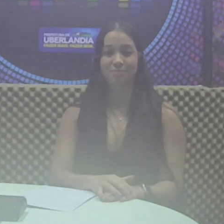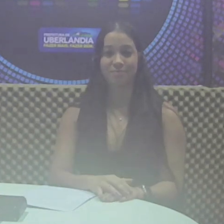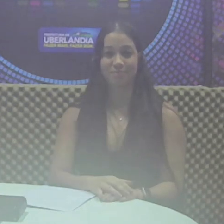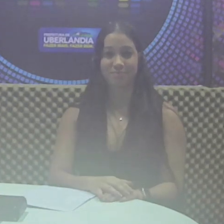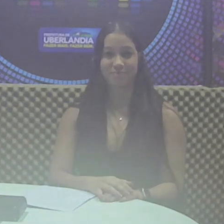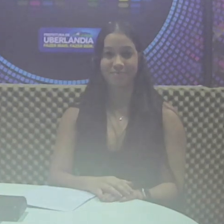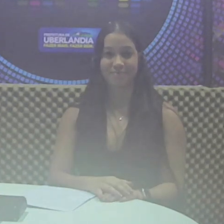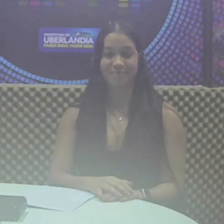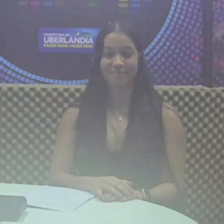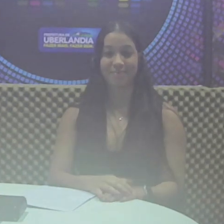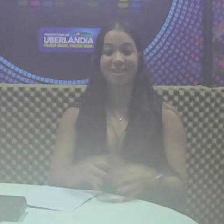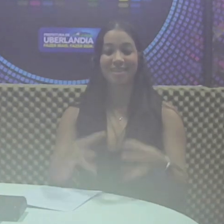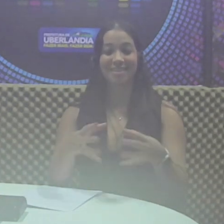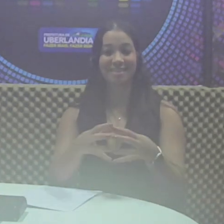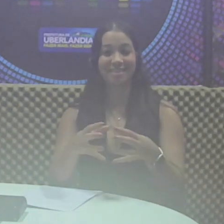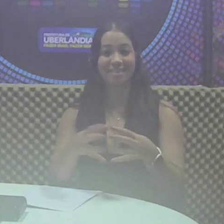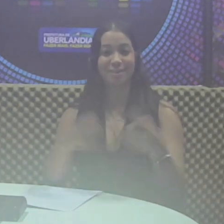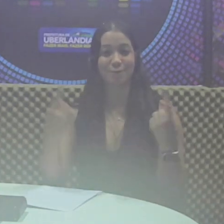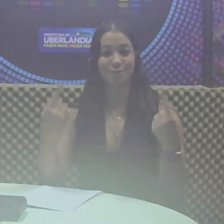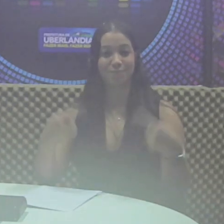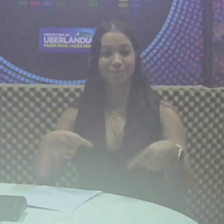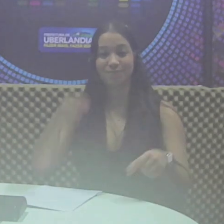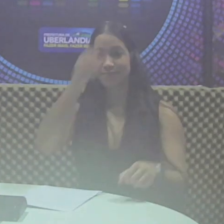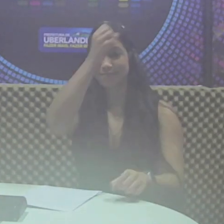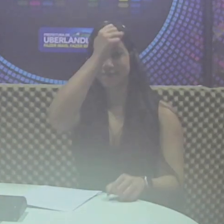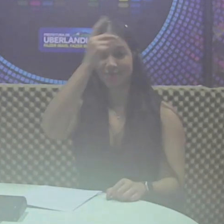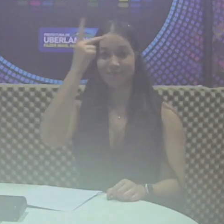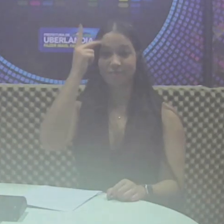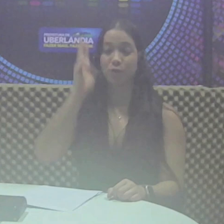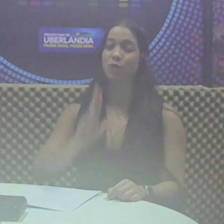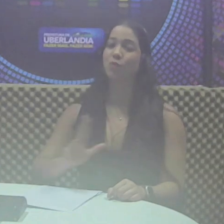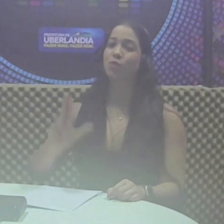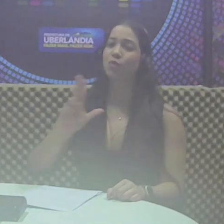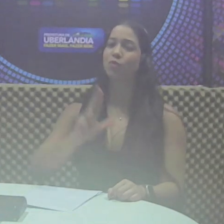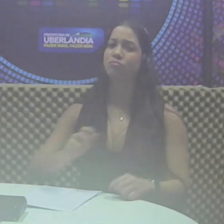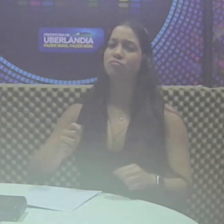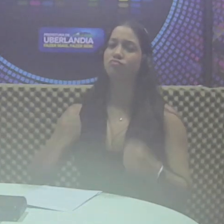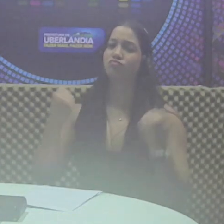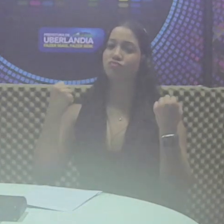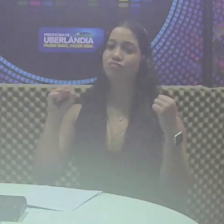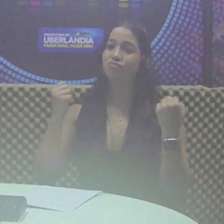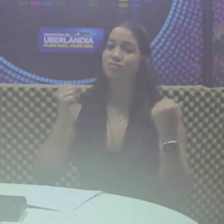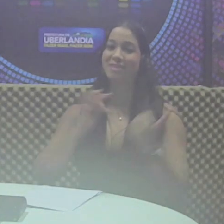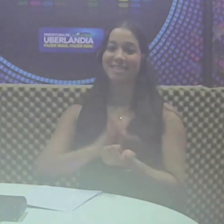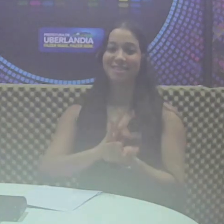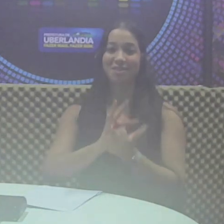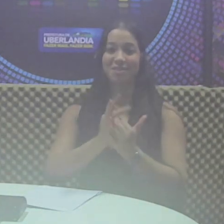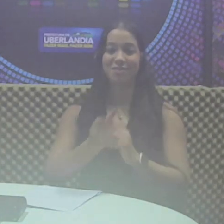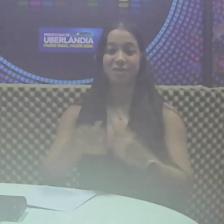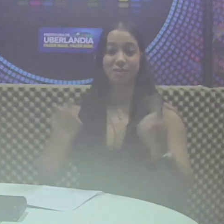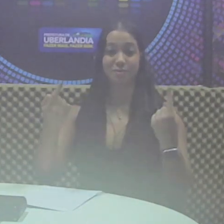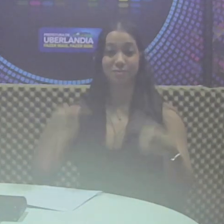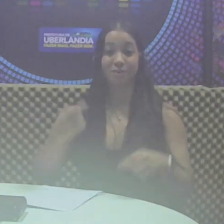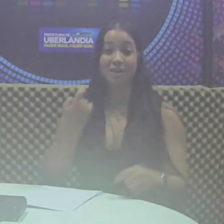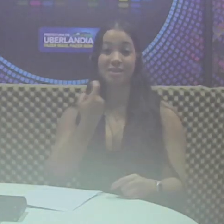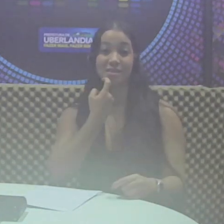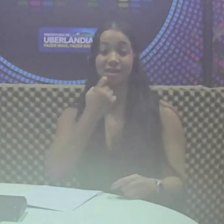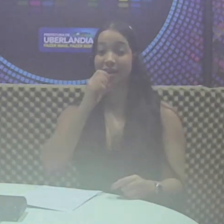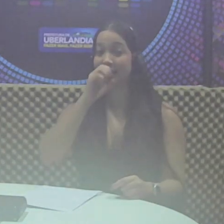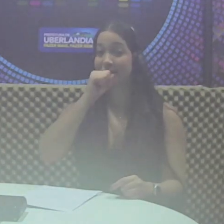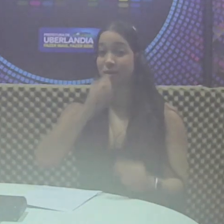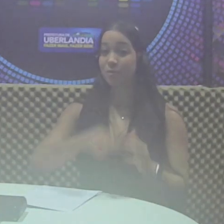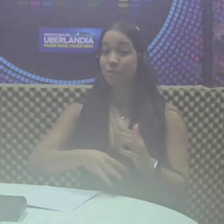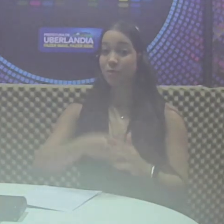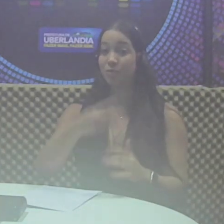A equipe de competição da Prefeitura de Uberlândia, que treina por meio da Futel, disputa sexta e sábado o terceiro